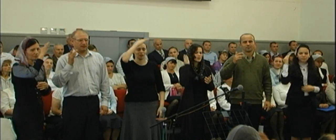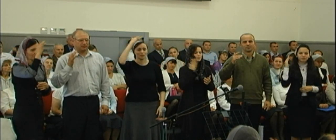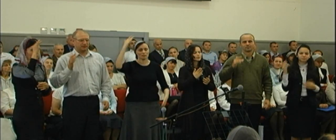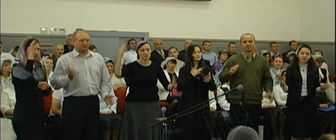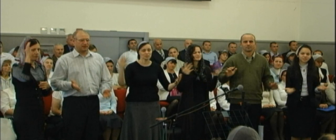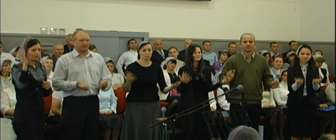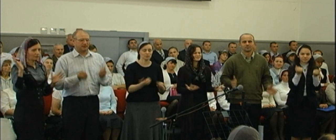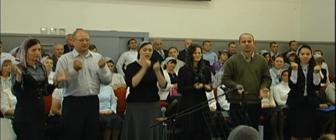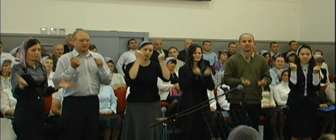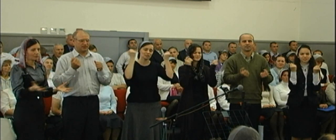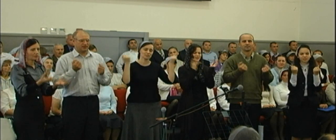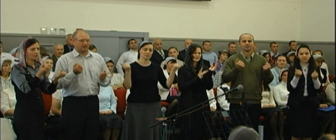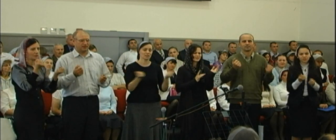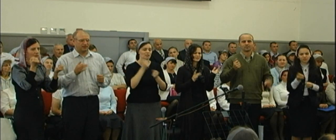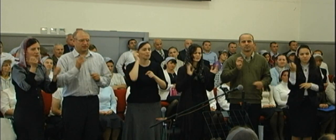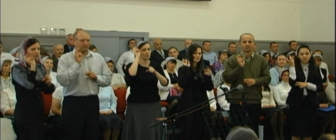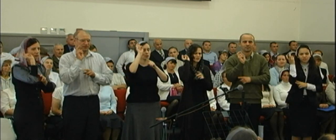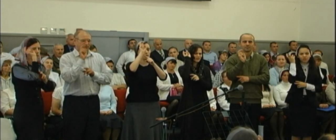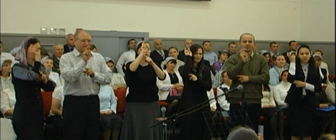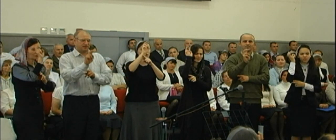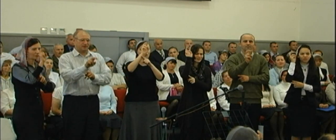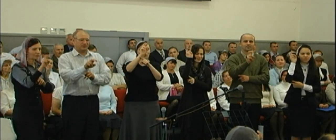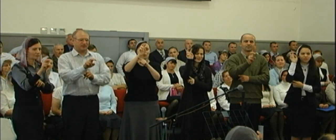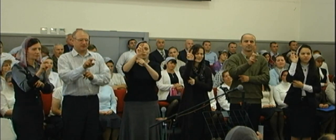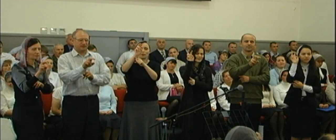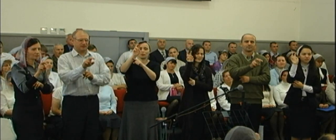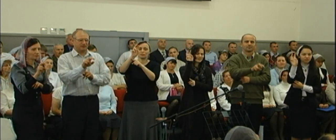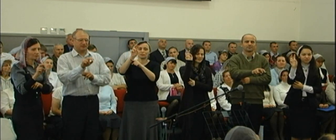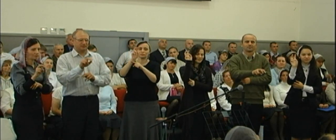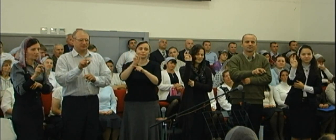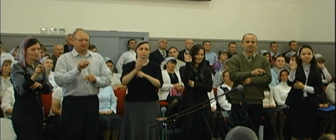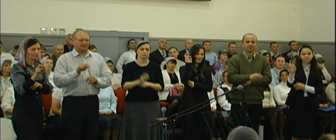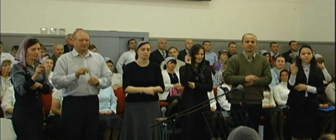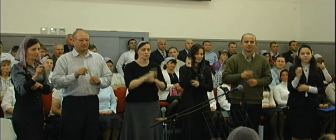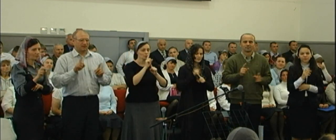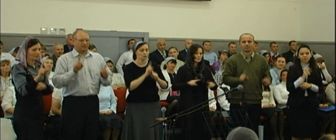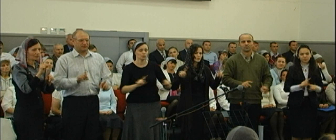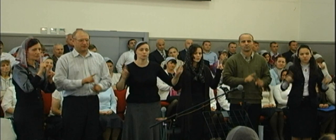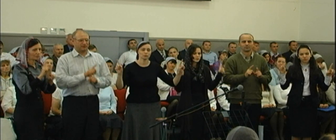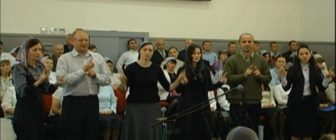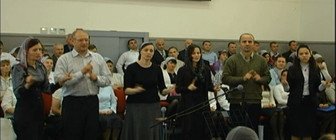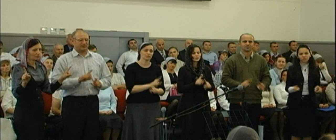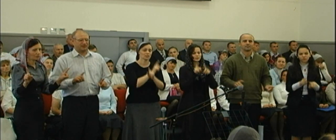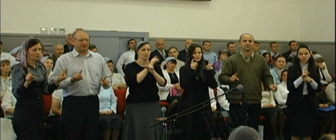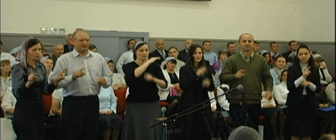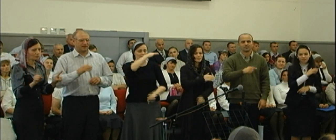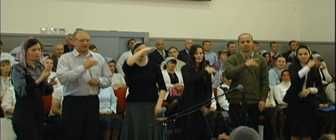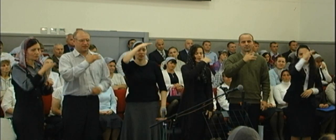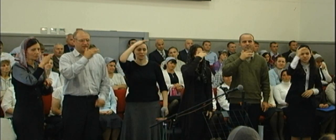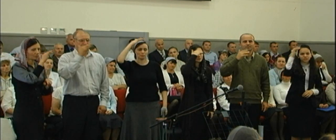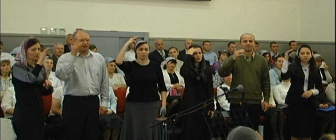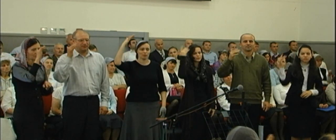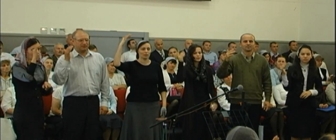небесах спасителю придем И музыку